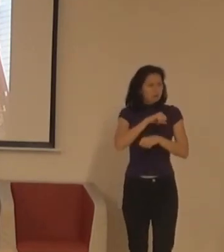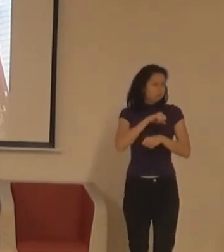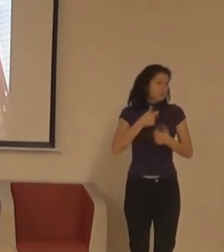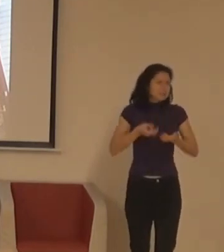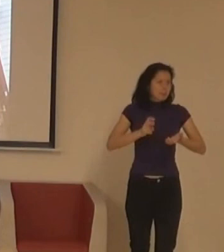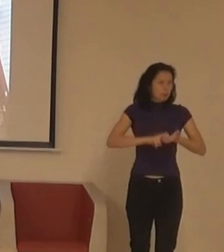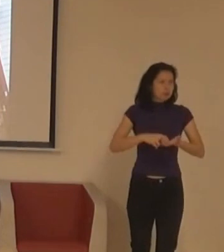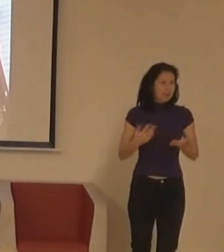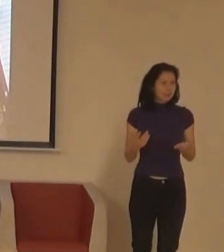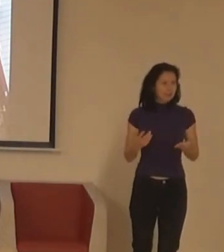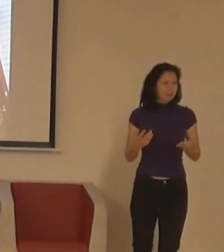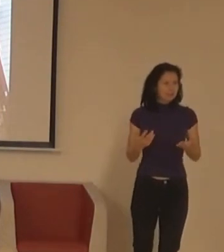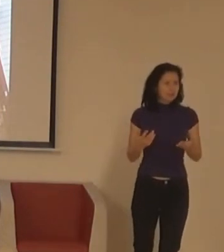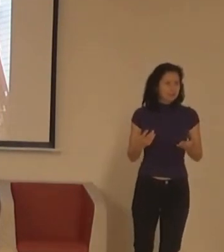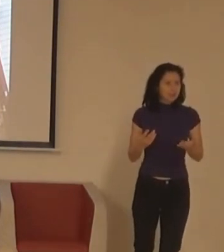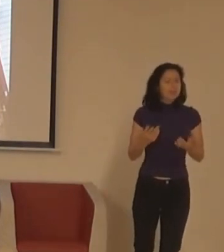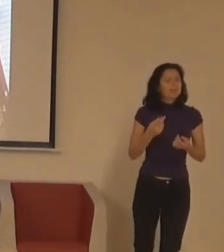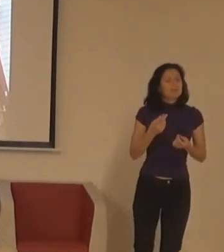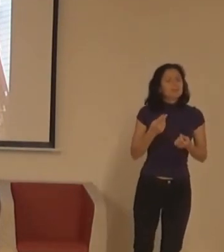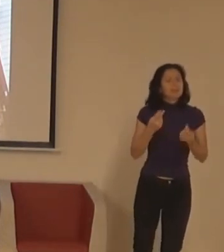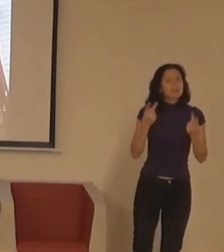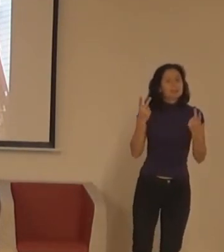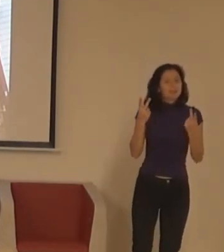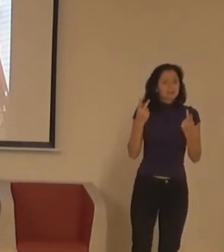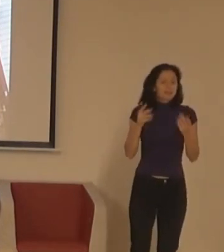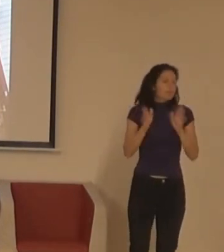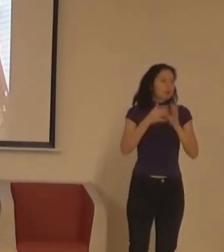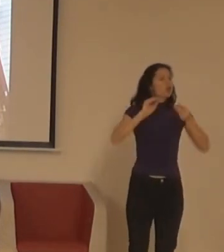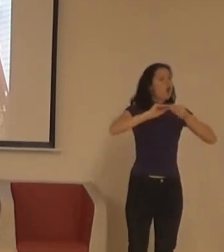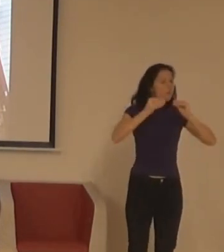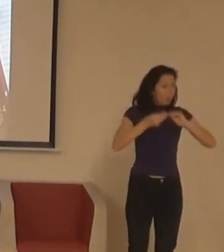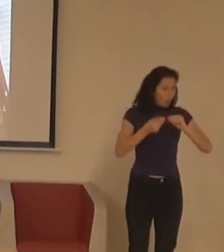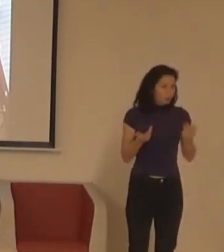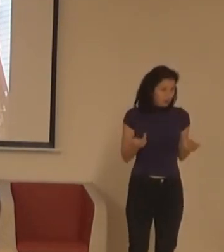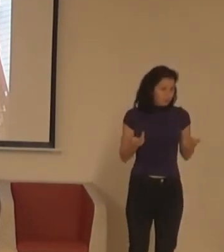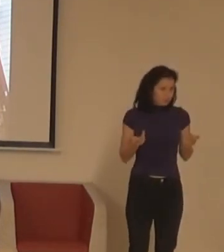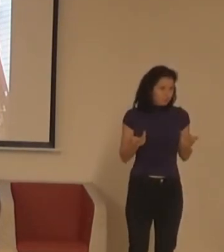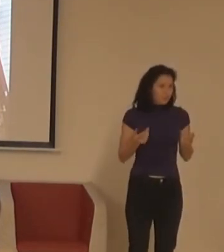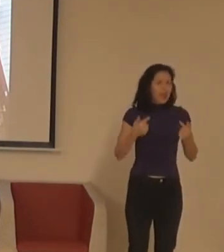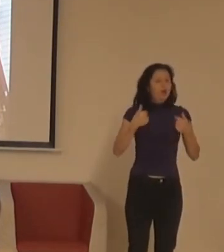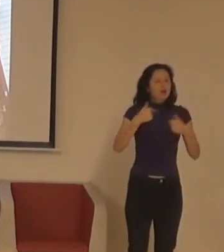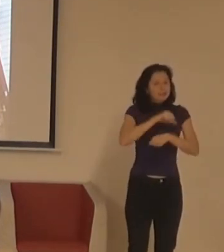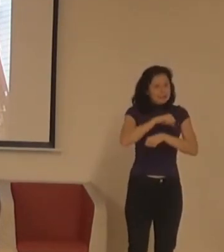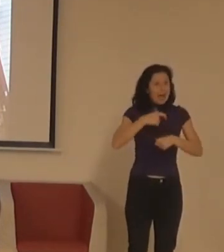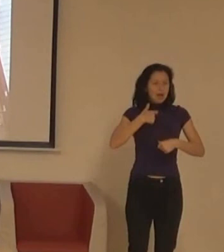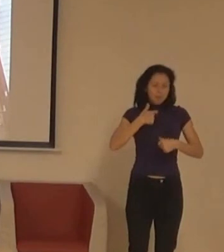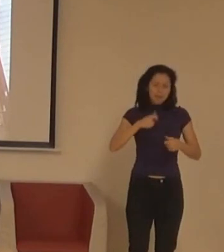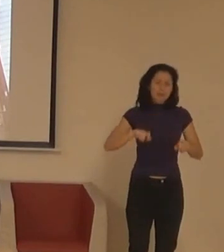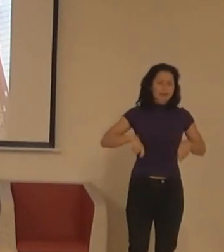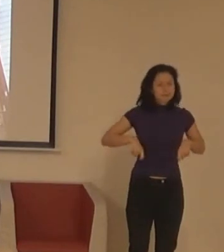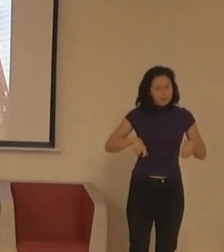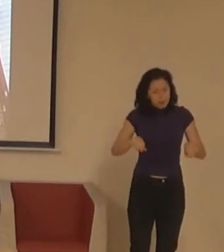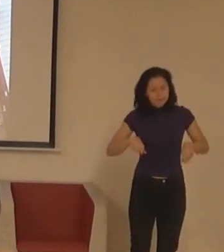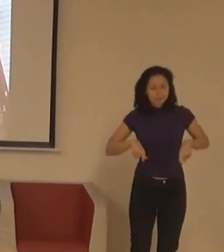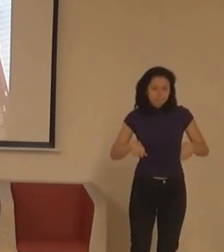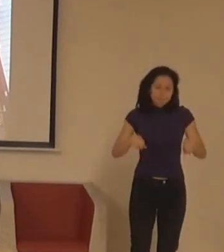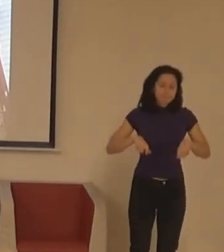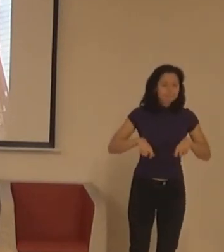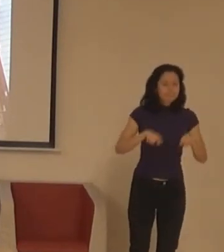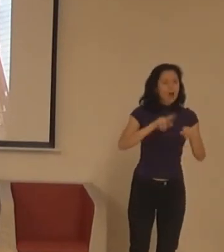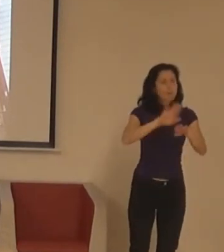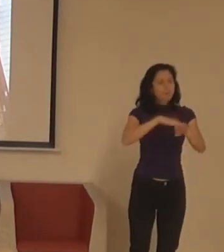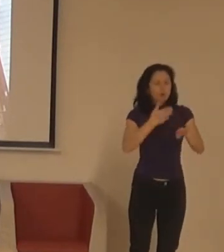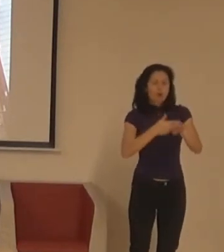rádi s někem pobavíte, ale když můžete, tak si prostě tím obchodňákem projdete sami, sami si vyberete svý ponožky a dosáhnete prokladěci bod, který si chcete zkusit.